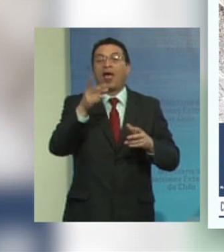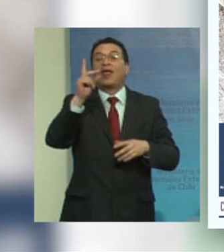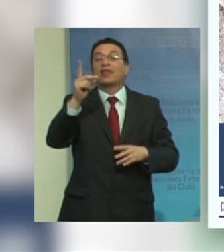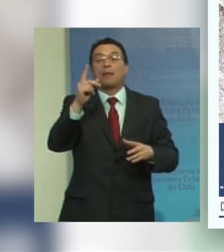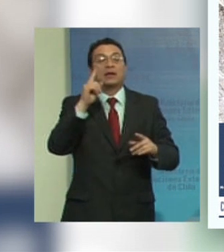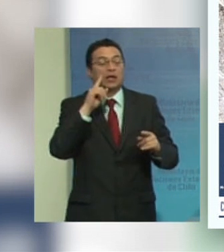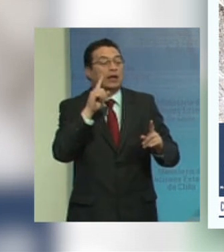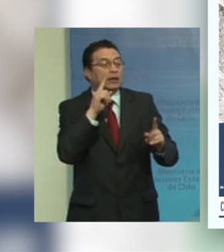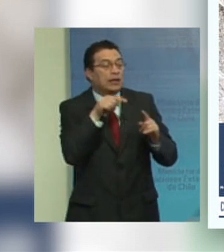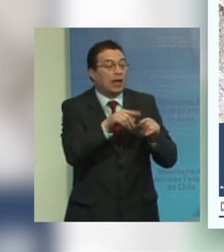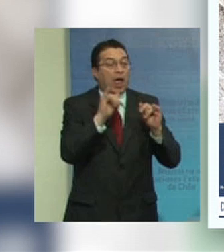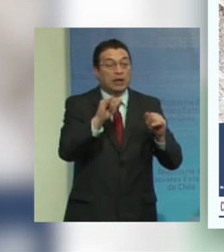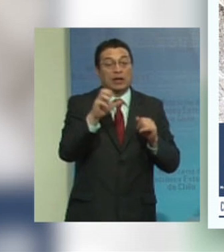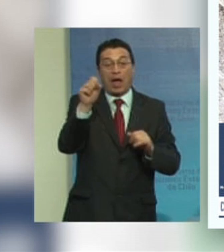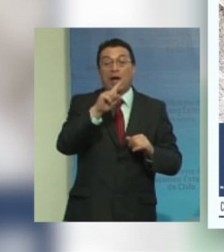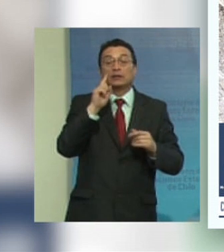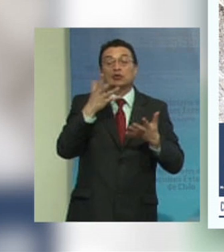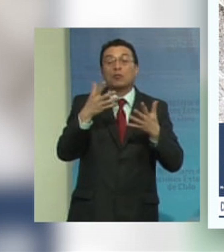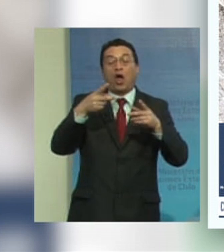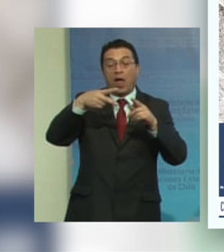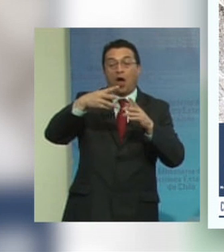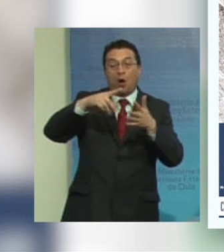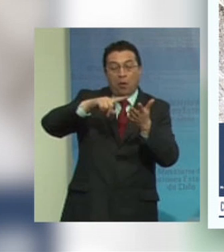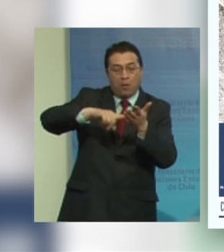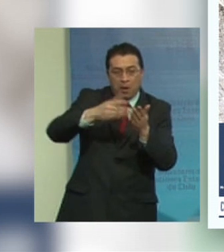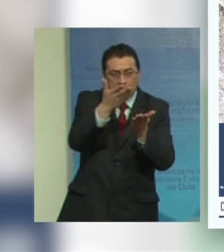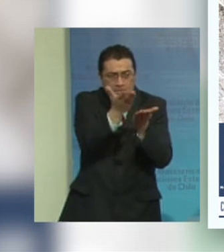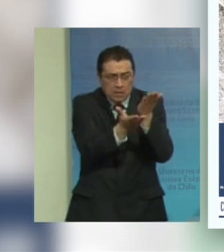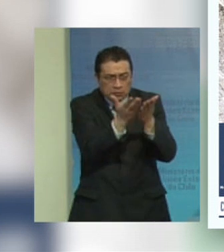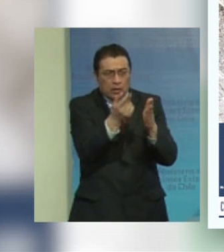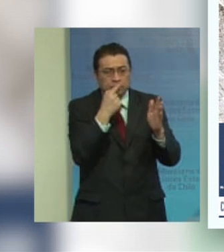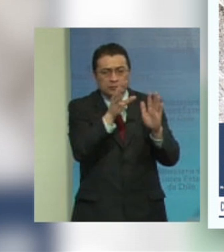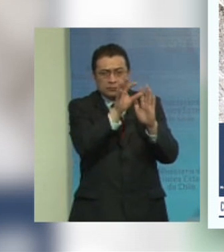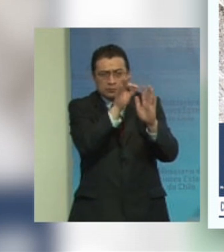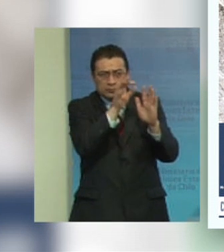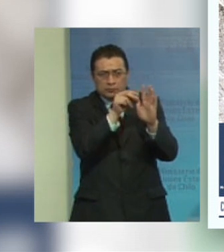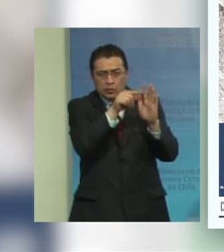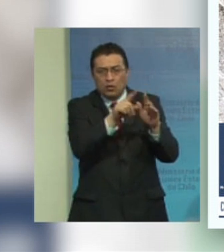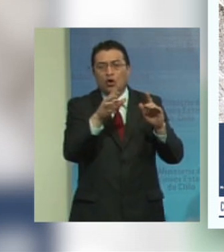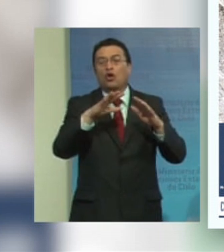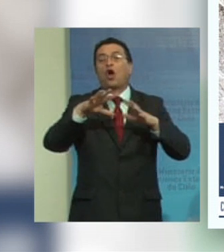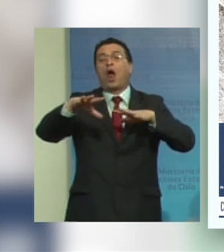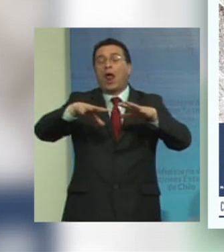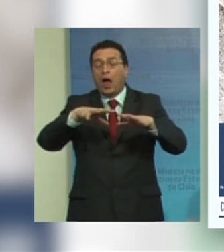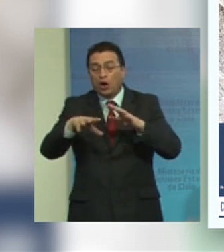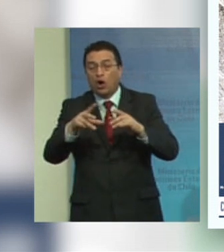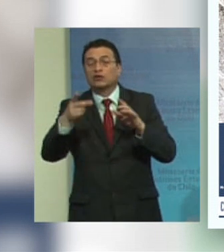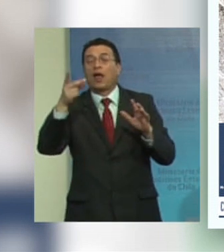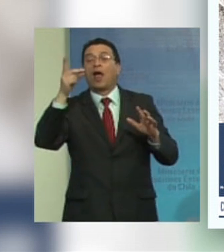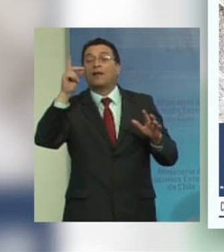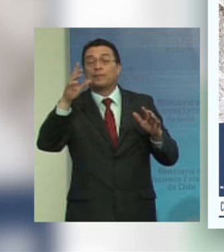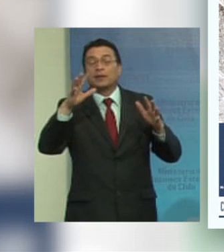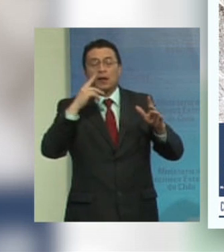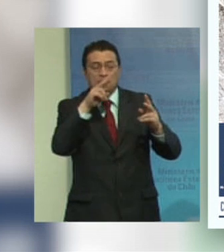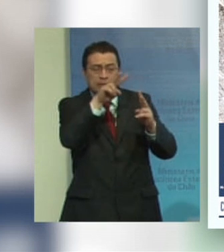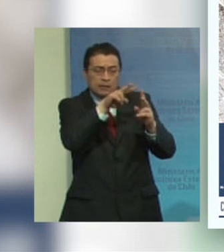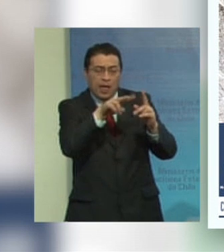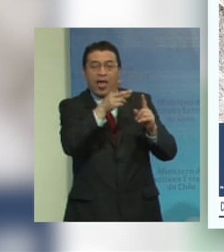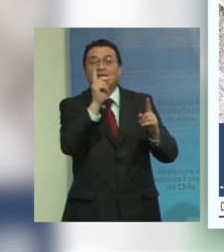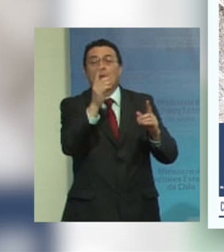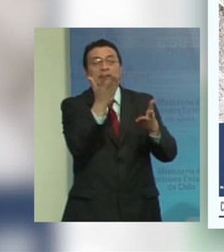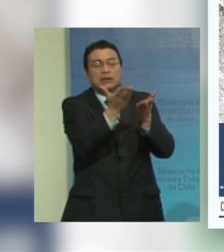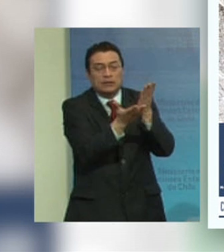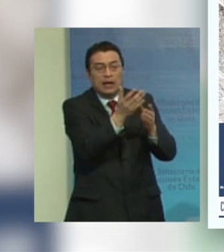adoptada así como el instrumento de medición elegido para su captación los aspectos de la discapacidad que se quiere medir